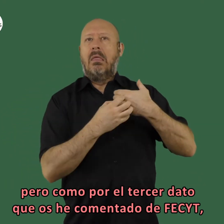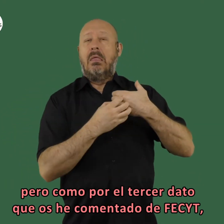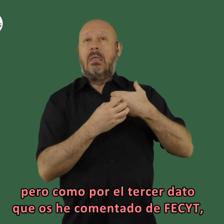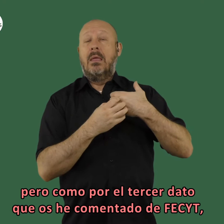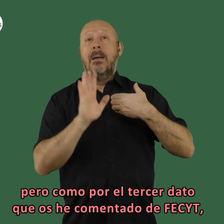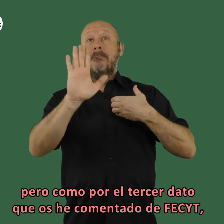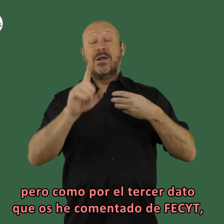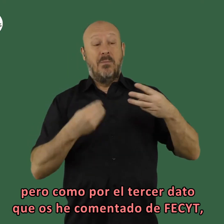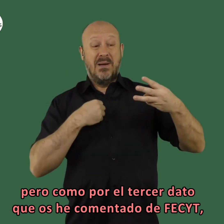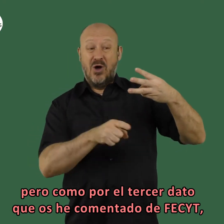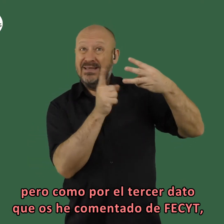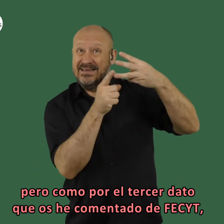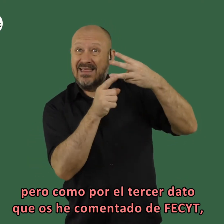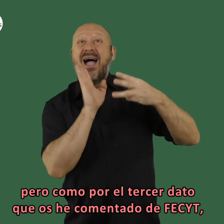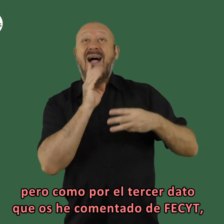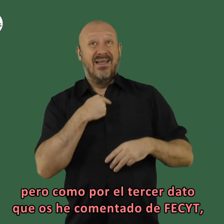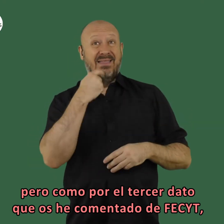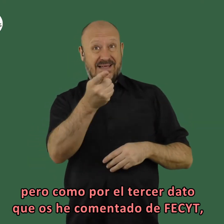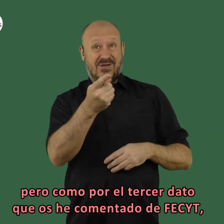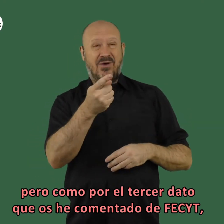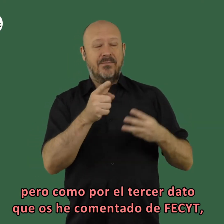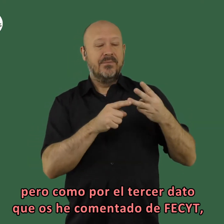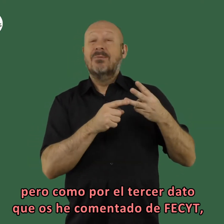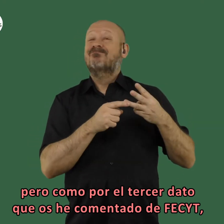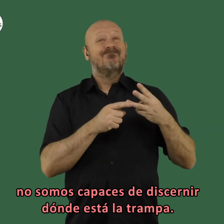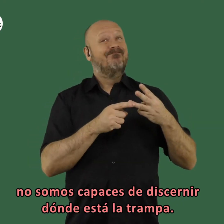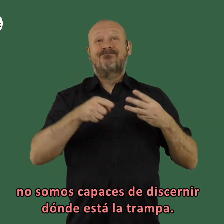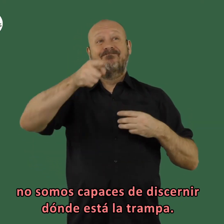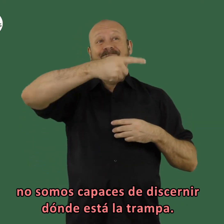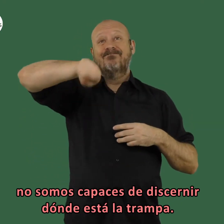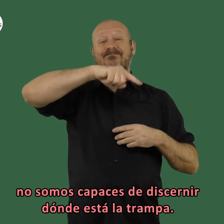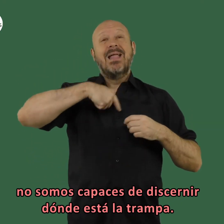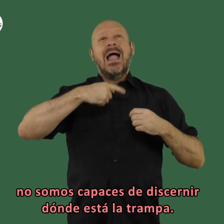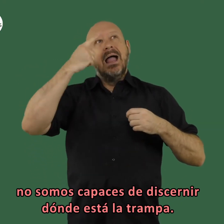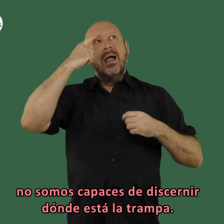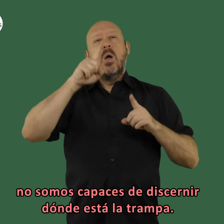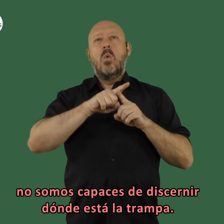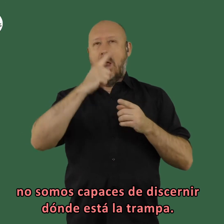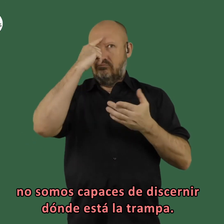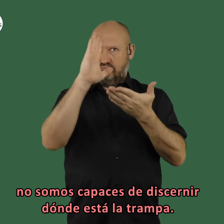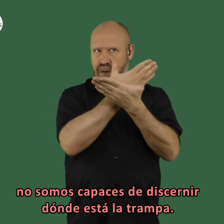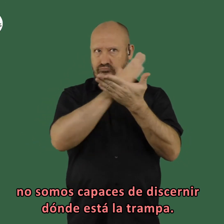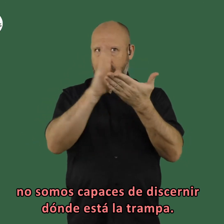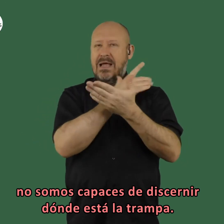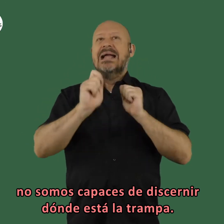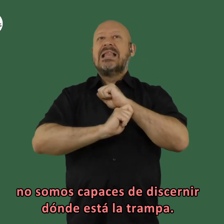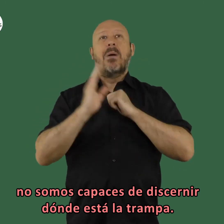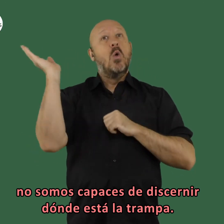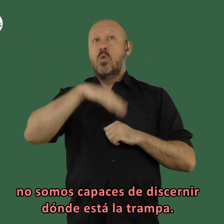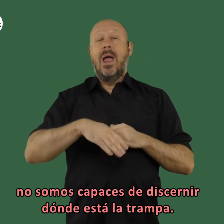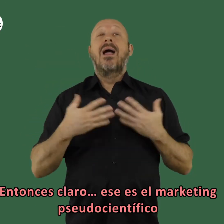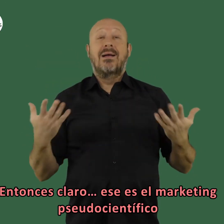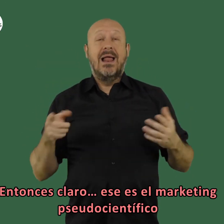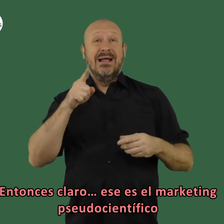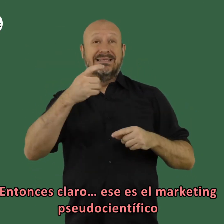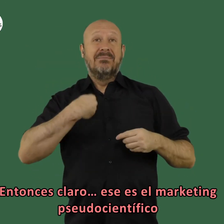pero como por el tercer dato que os he comentado FECID no coge no somos capaces de discernir dónde está